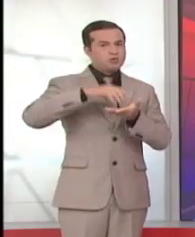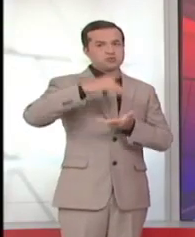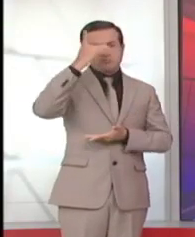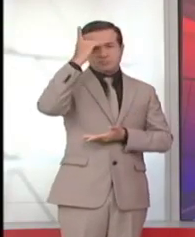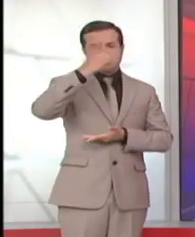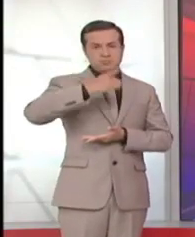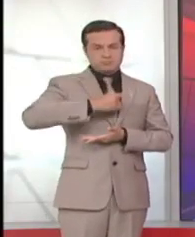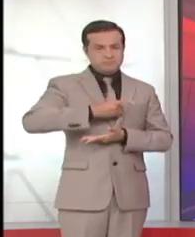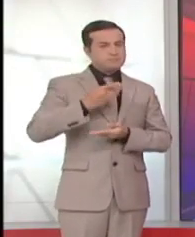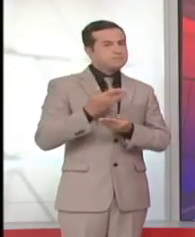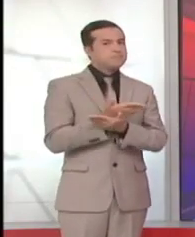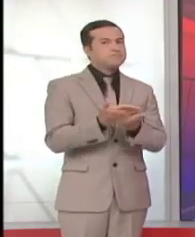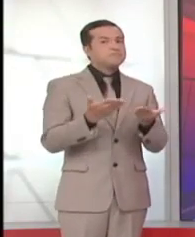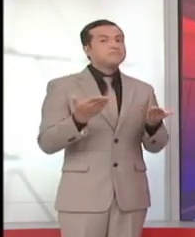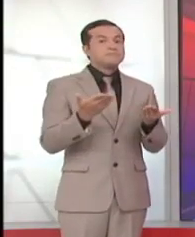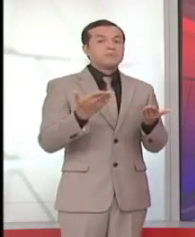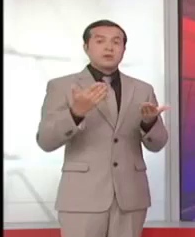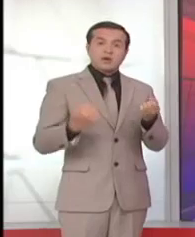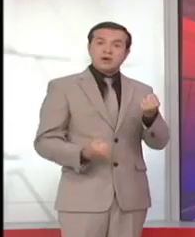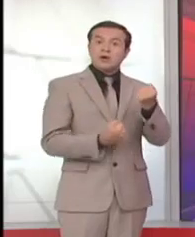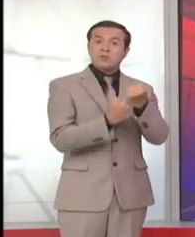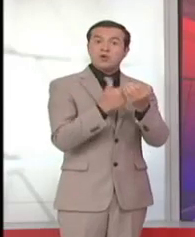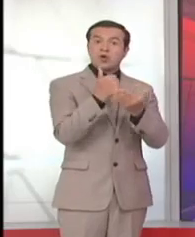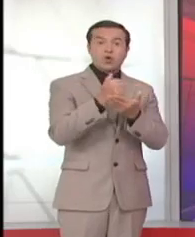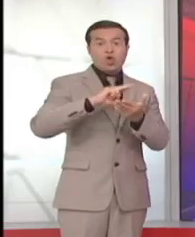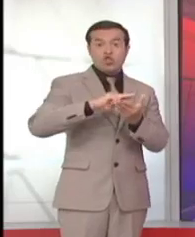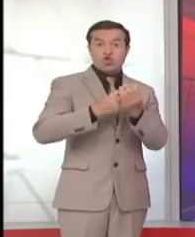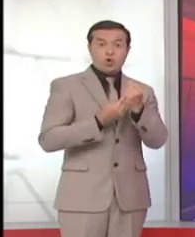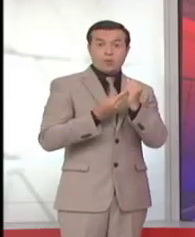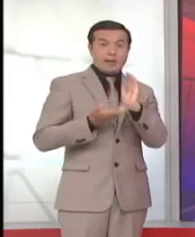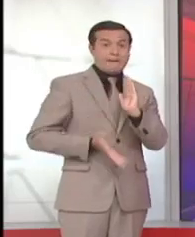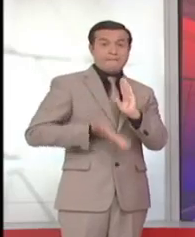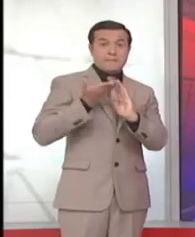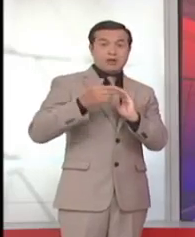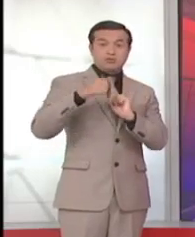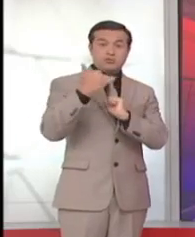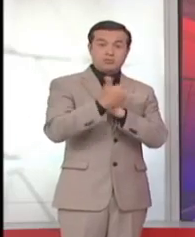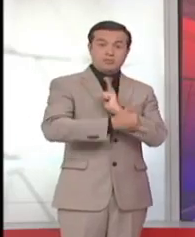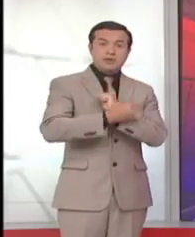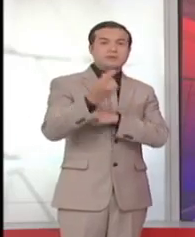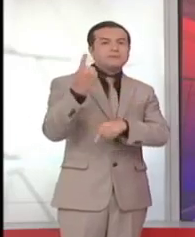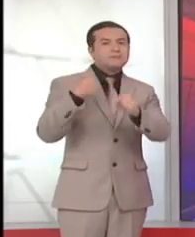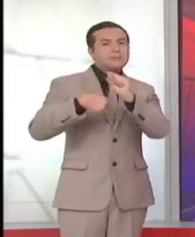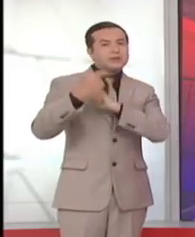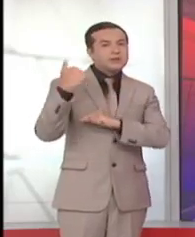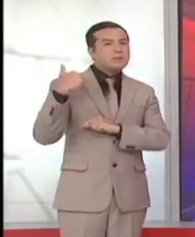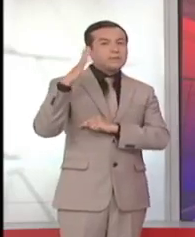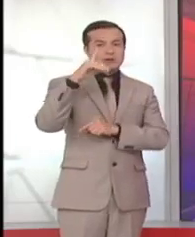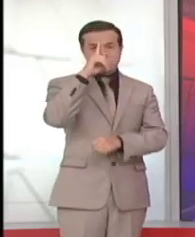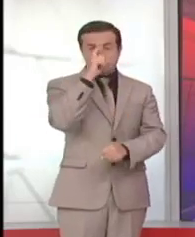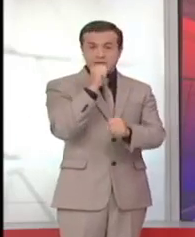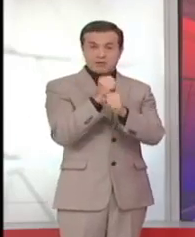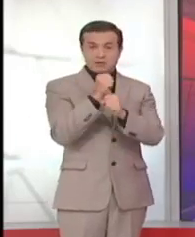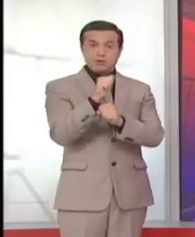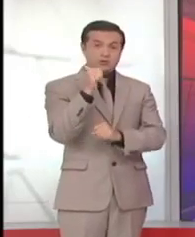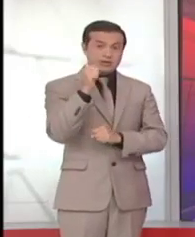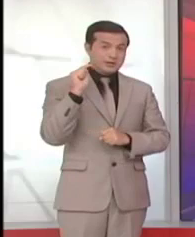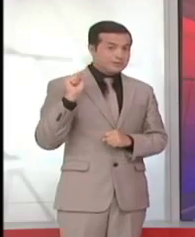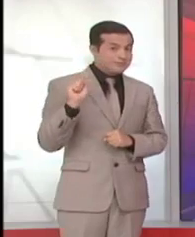del gobierno. Esto permitirá duplicar las exportaciones de cacao y la generación de más de 10.000 empleos directos en el